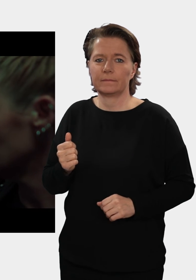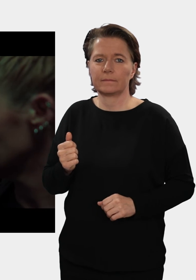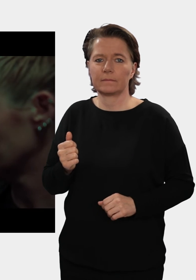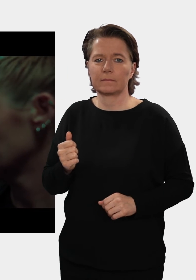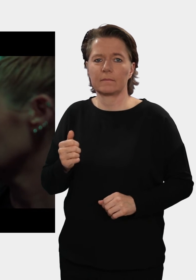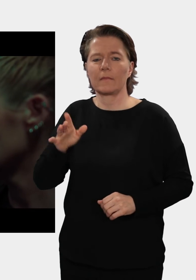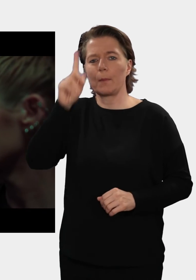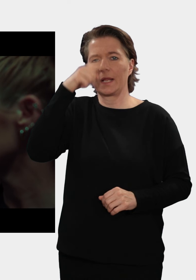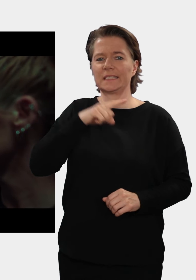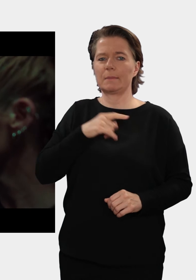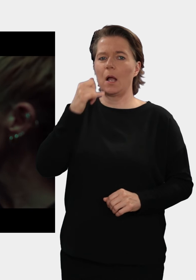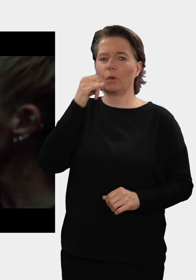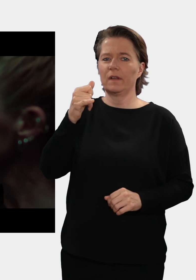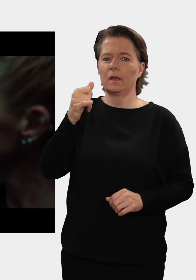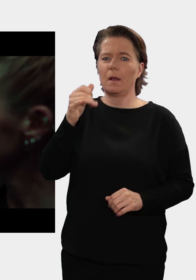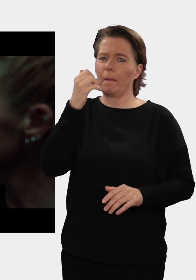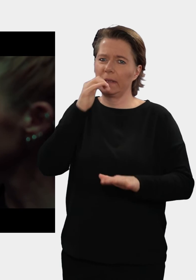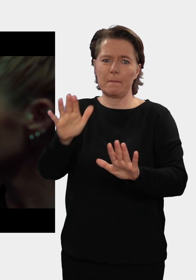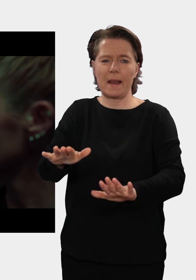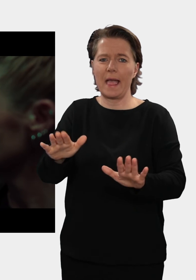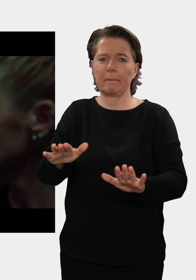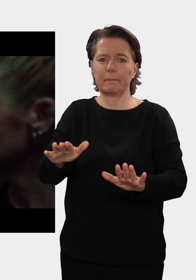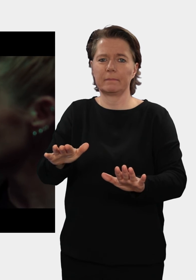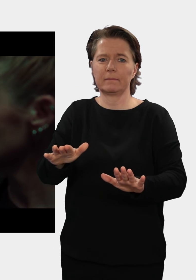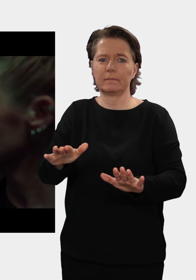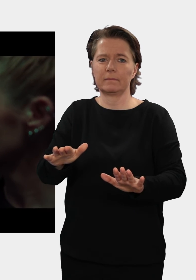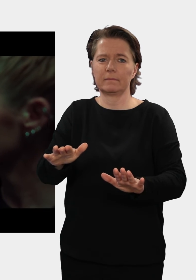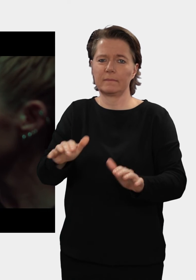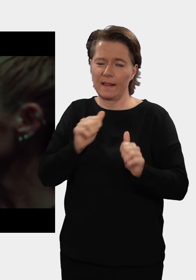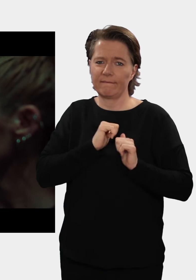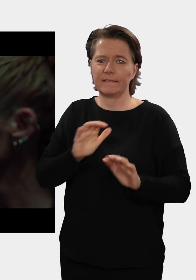Hilfe. Die Polizei ruf ich selber. Aber bleib bitte noch hier.